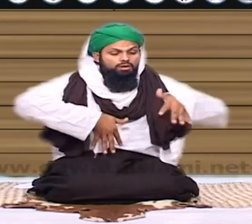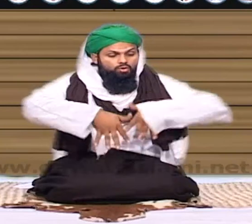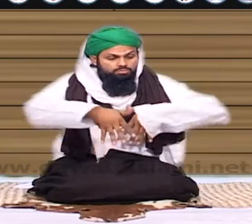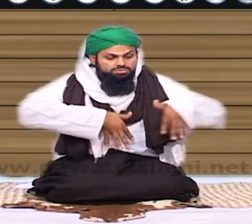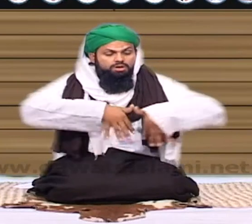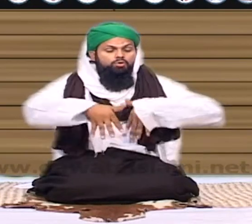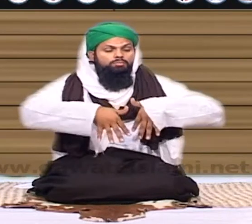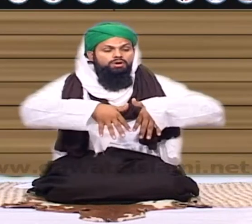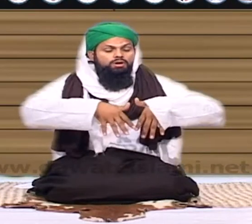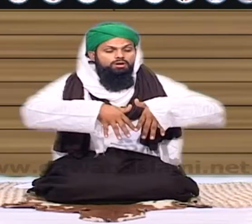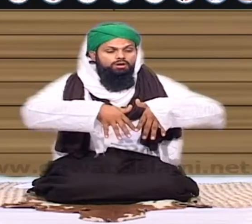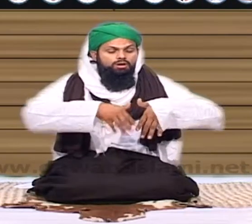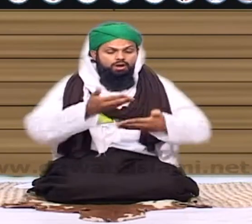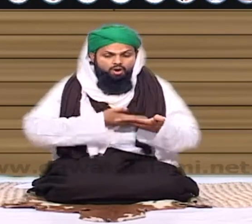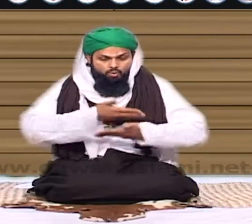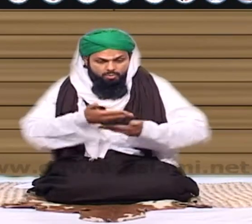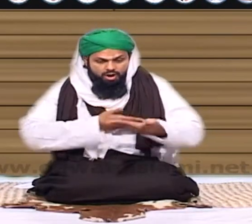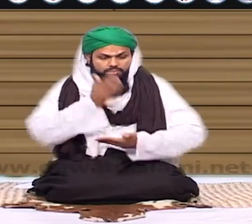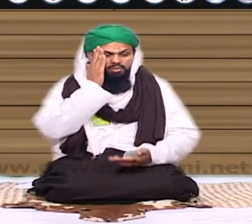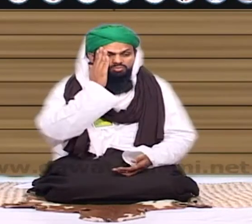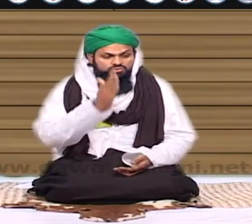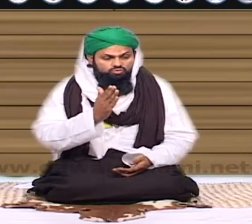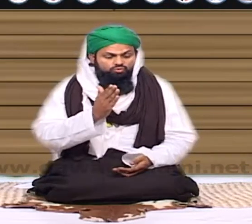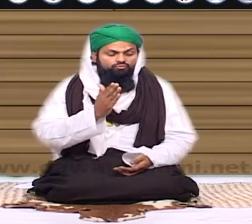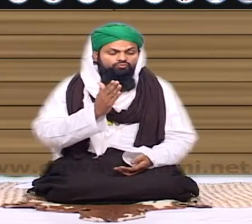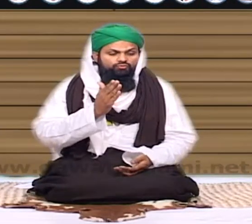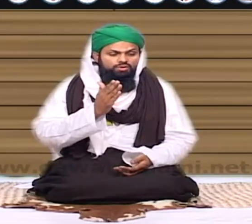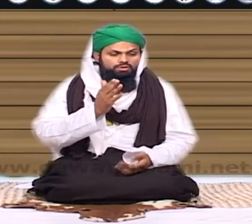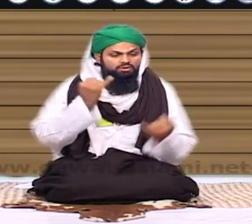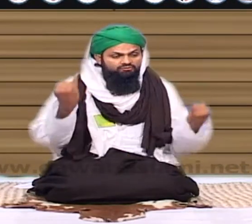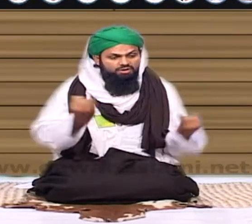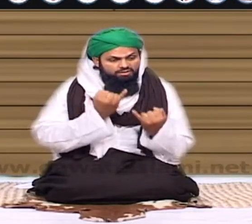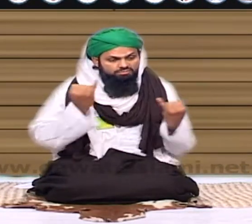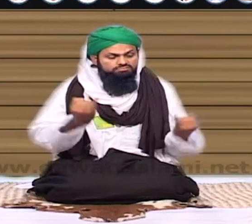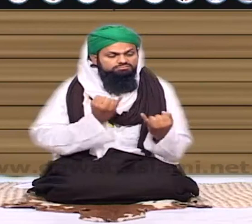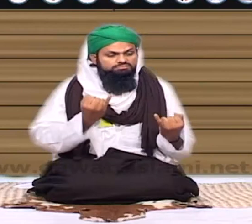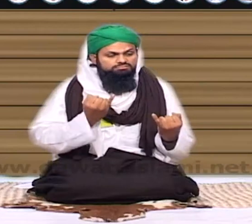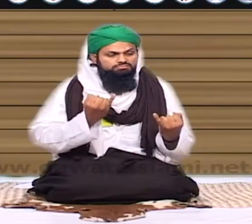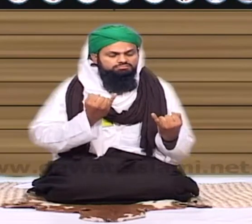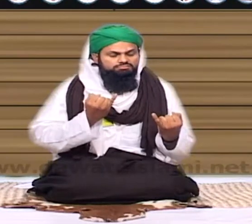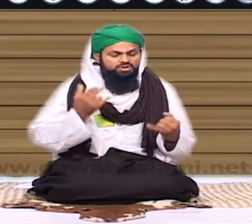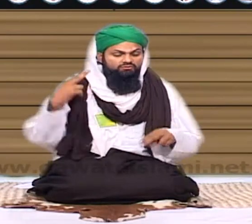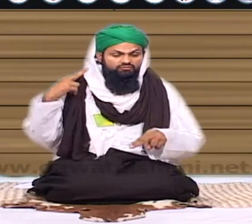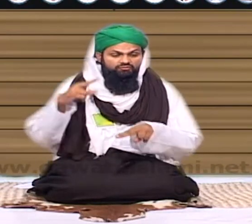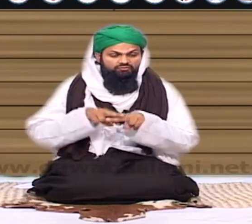گلیوں باداروں میں پھرتا ہوا کاروبار میں مصروف دیکھتے ہوں گے جب یہ ملک الموت